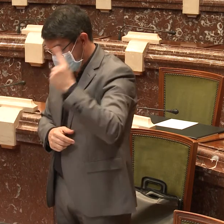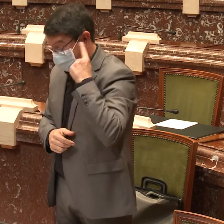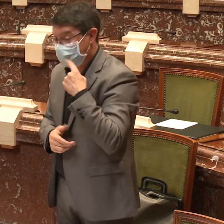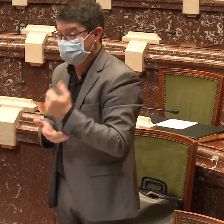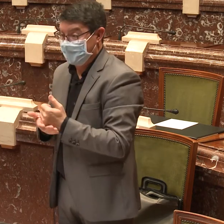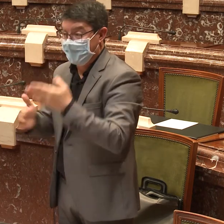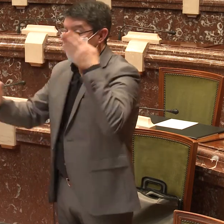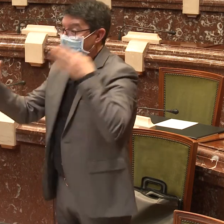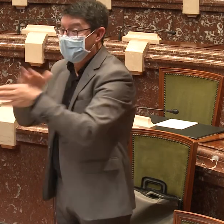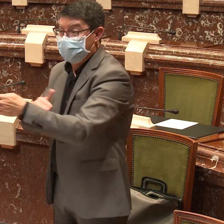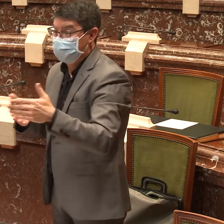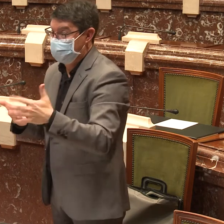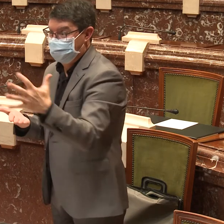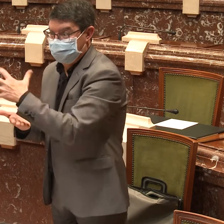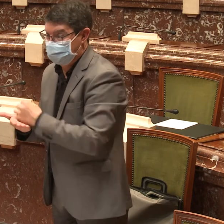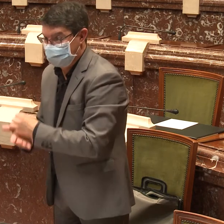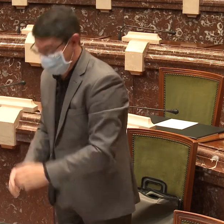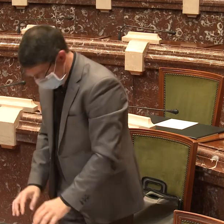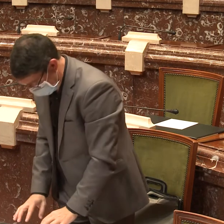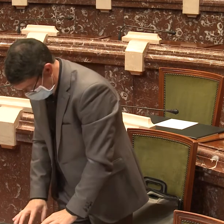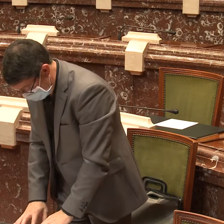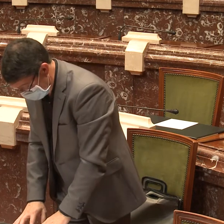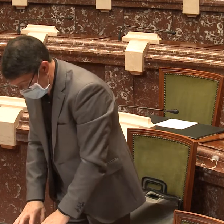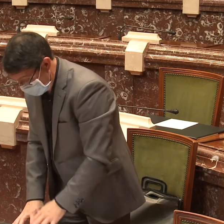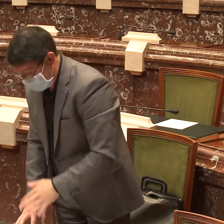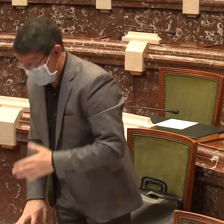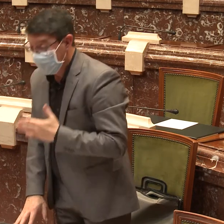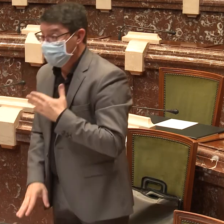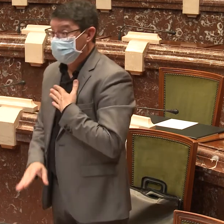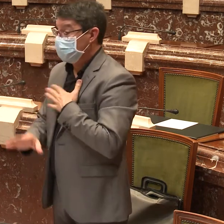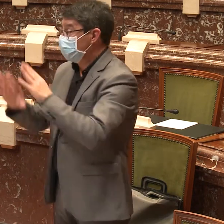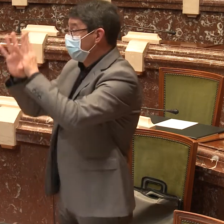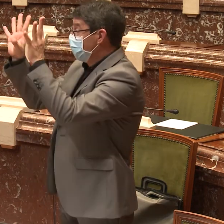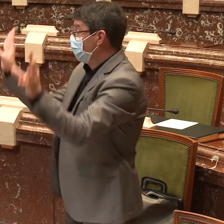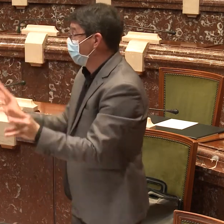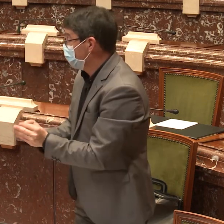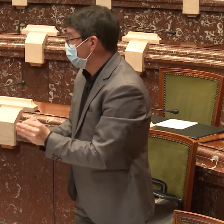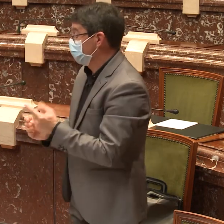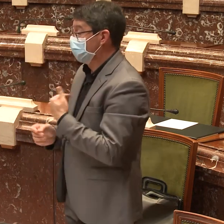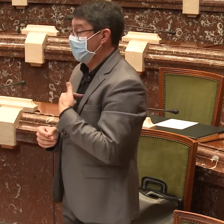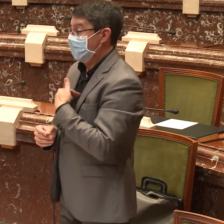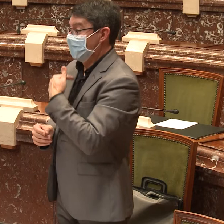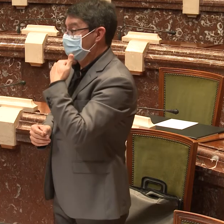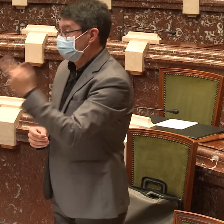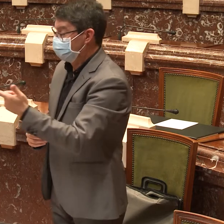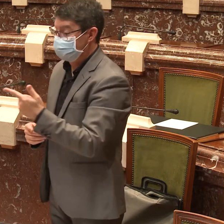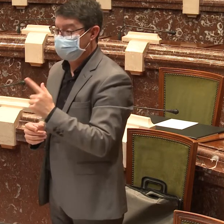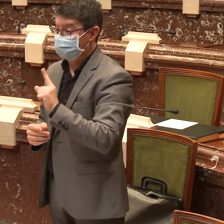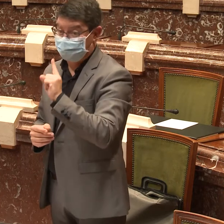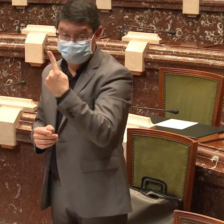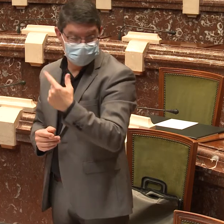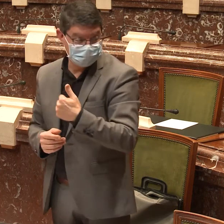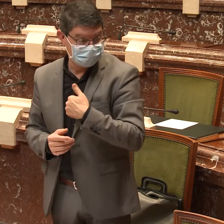Estimular la participación ciudadana de las personas sordas con todos los medios accesibles. Y ya para terminar, pues